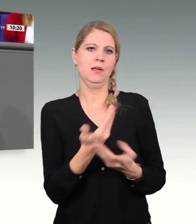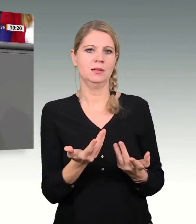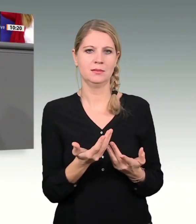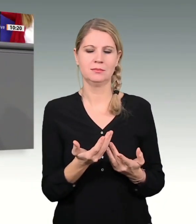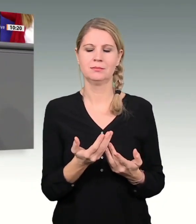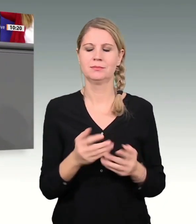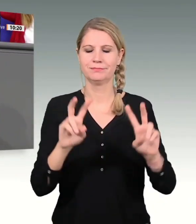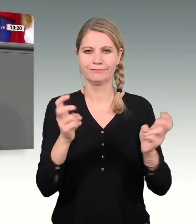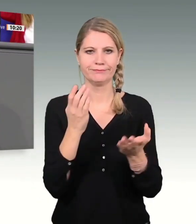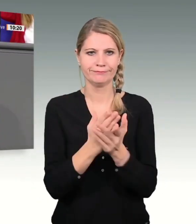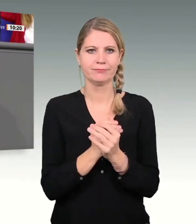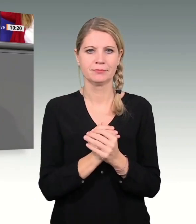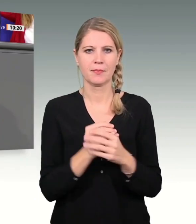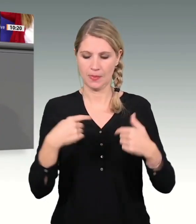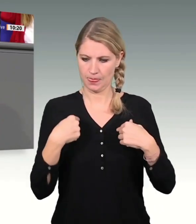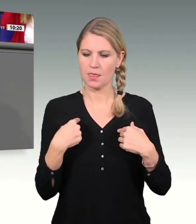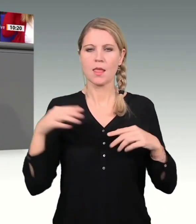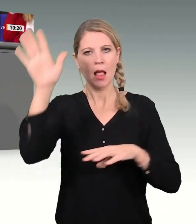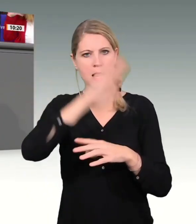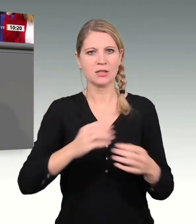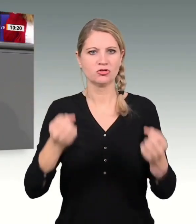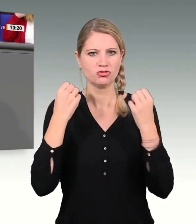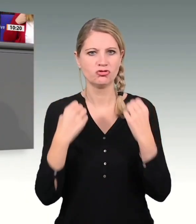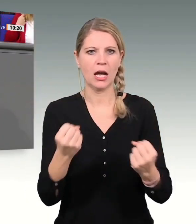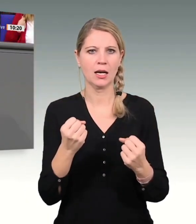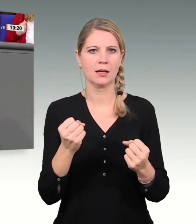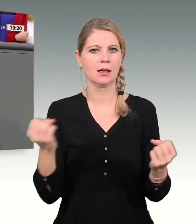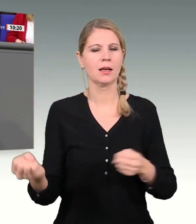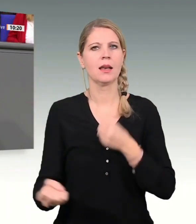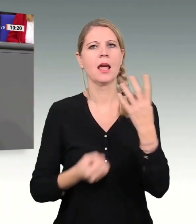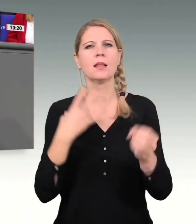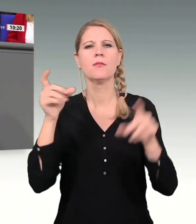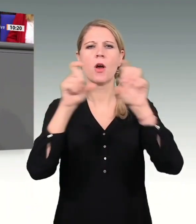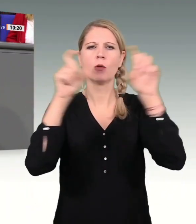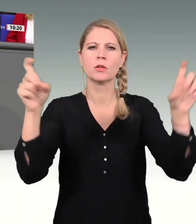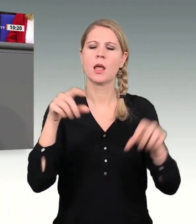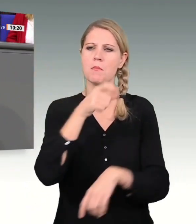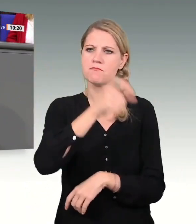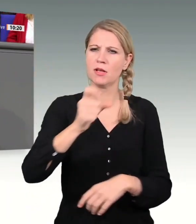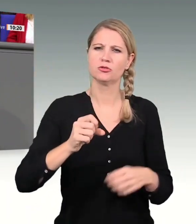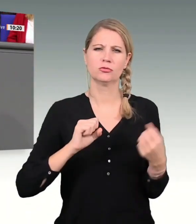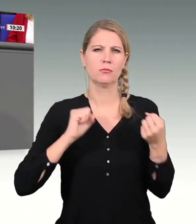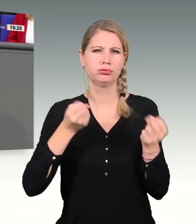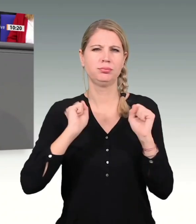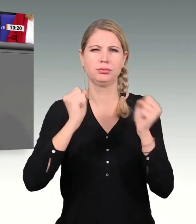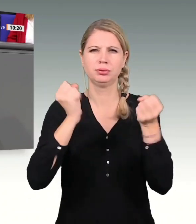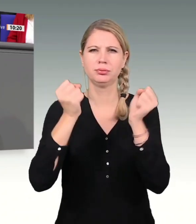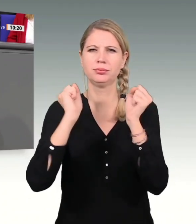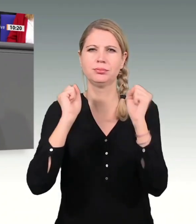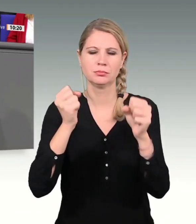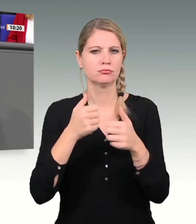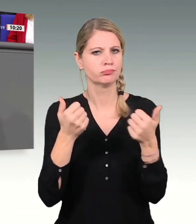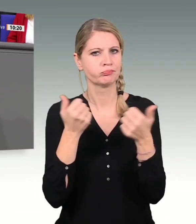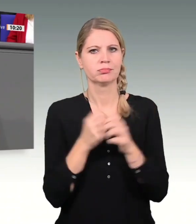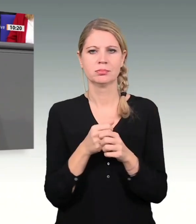starken Staat. Wir haben kreative Unternehmen und wir haben fleißige Menschen, die hier arbeiten. Ja, und dieses Land war wahrlich